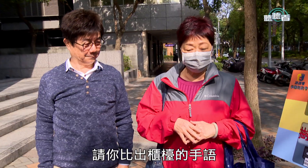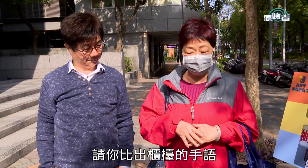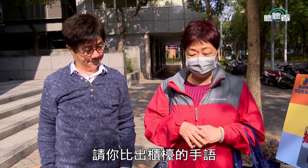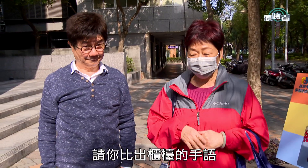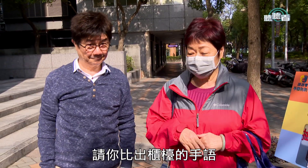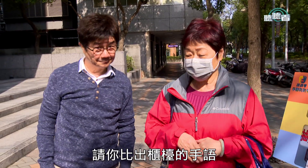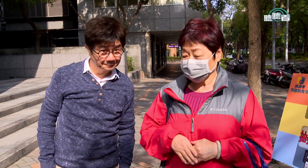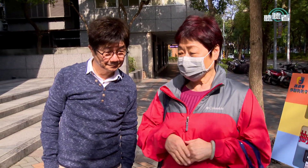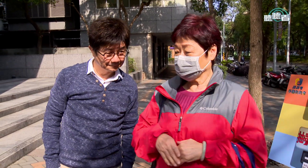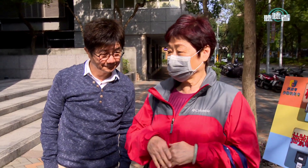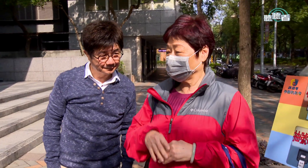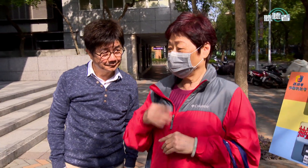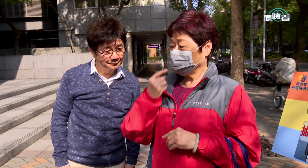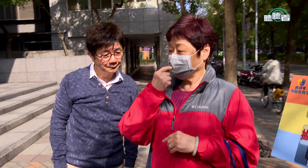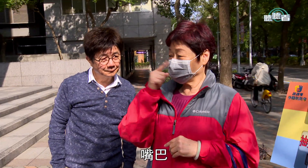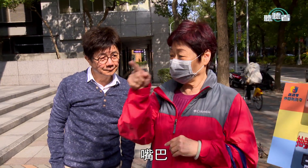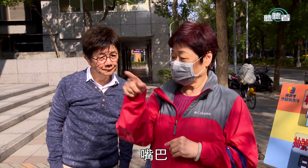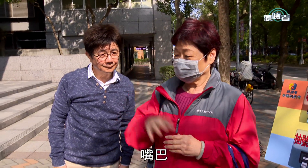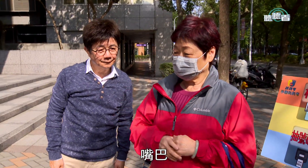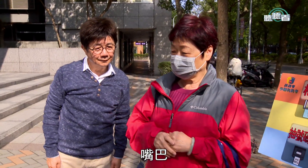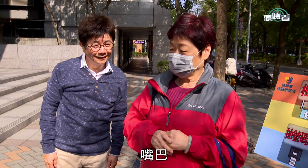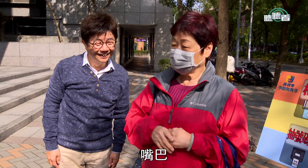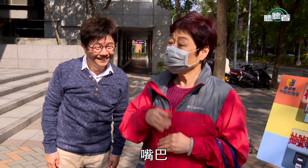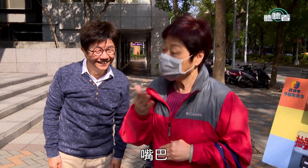语好厉害厉啊好啊